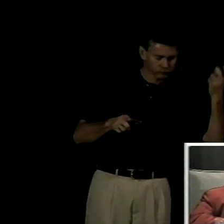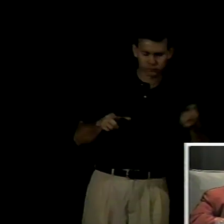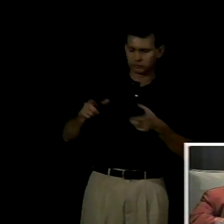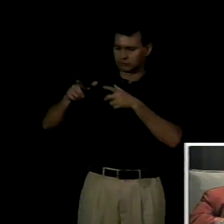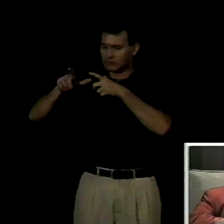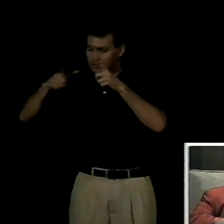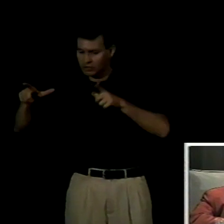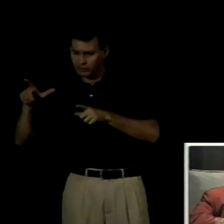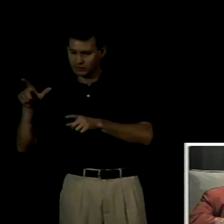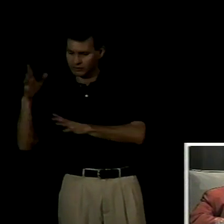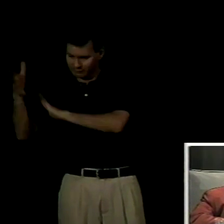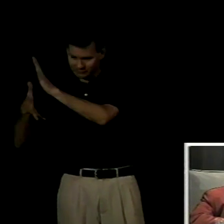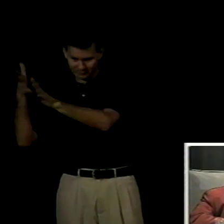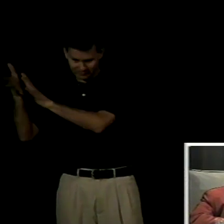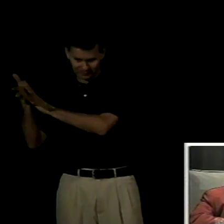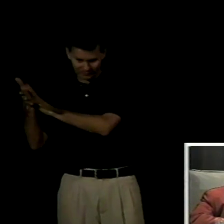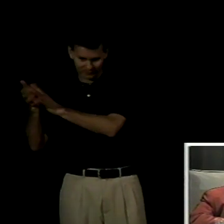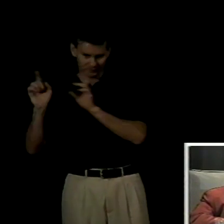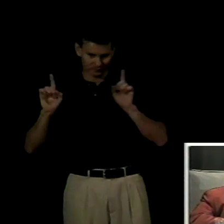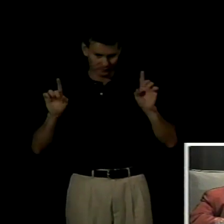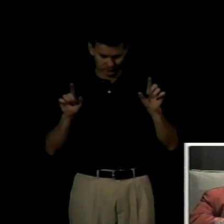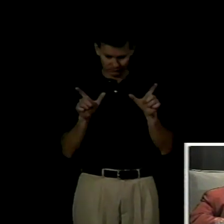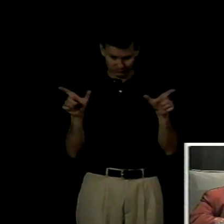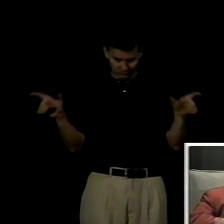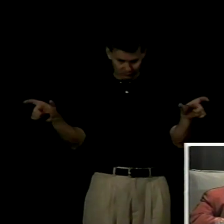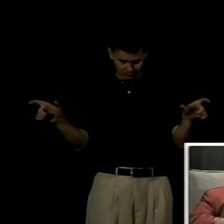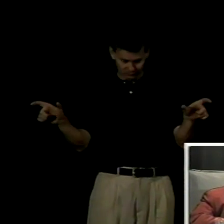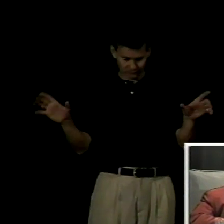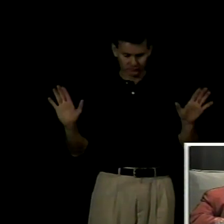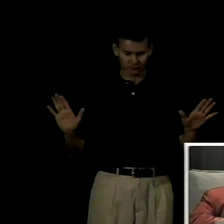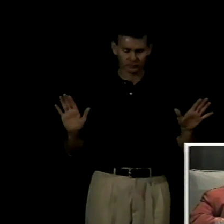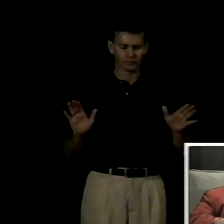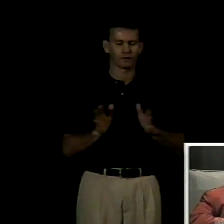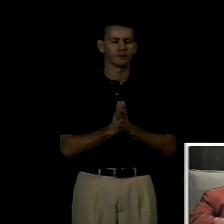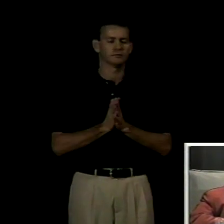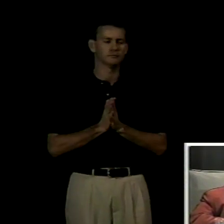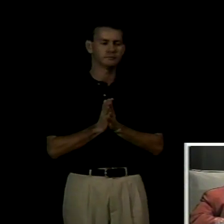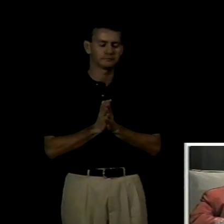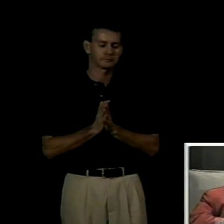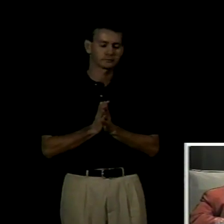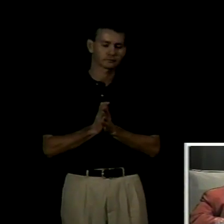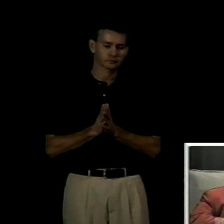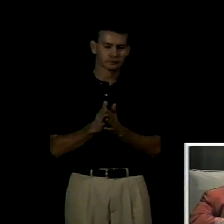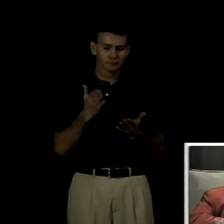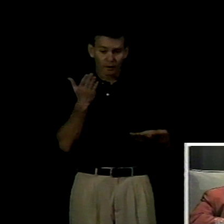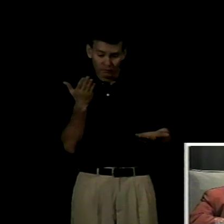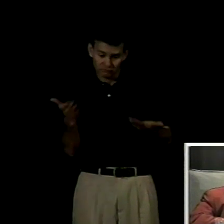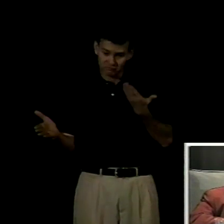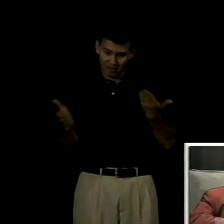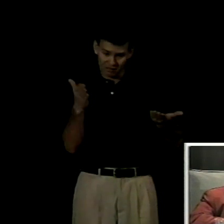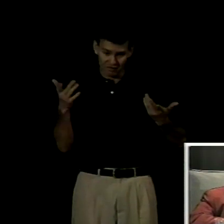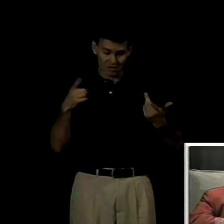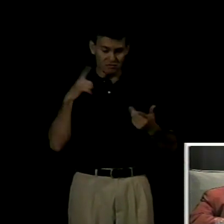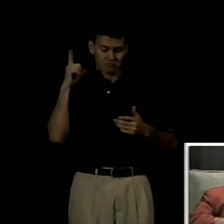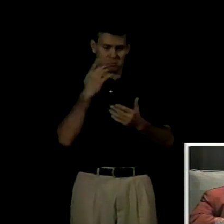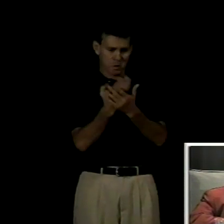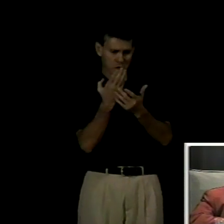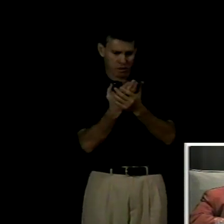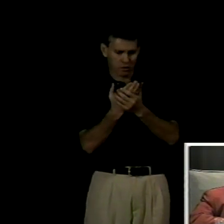que esto la colocaría en el lugar de una prótesis más tal vez un poco más sofisticada que el aparato oralista encuadrándola dentro de